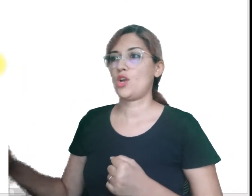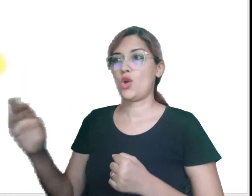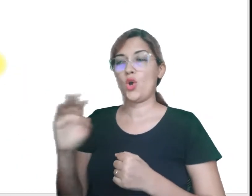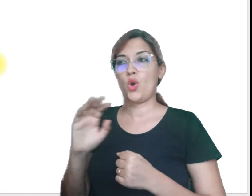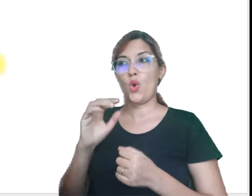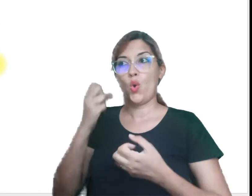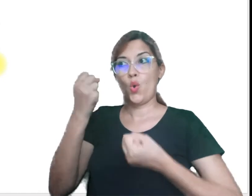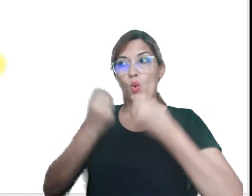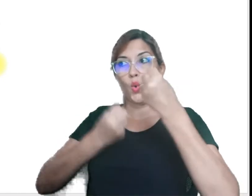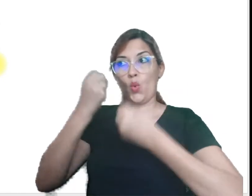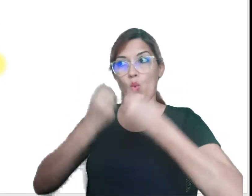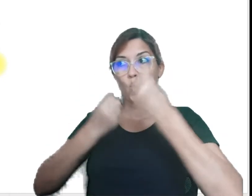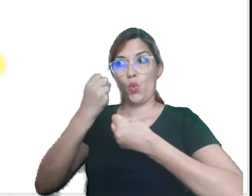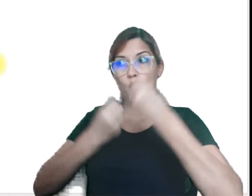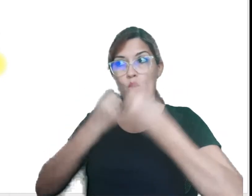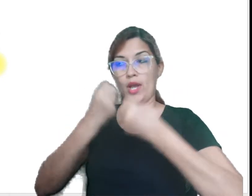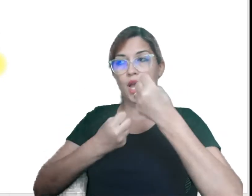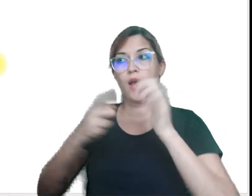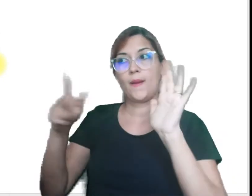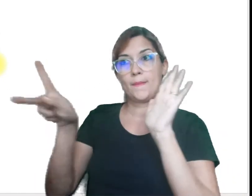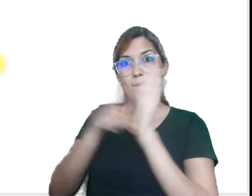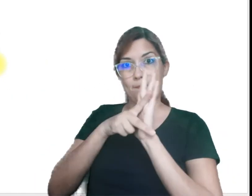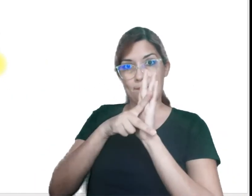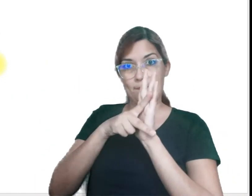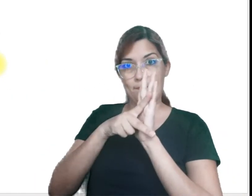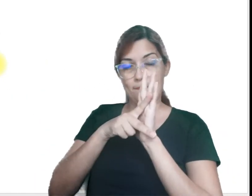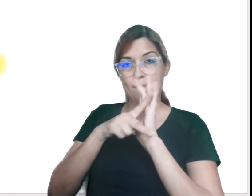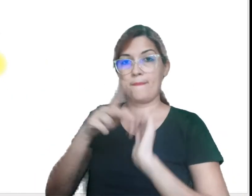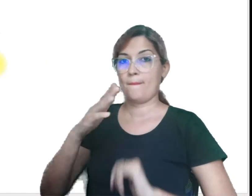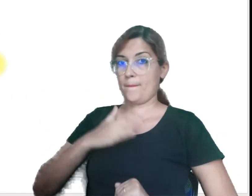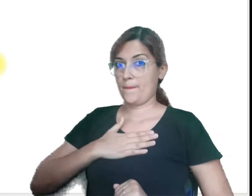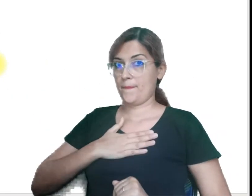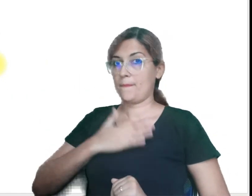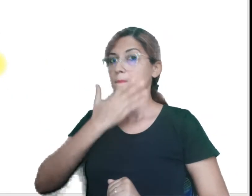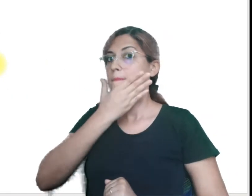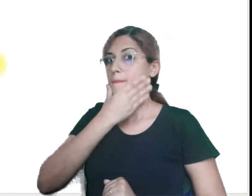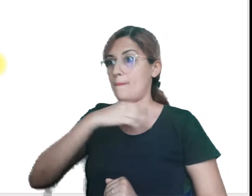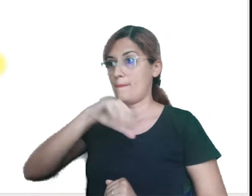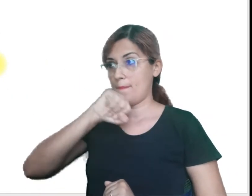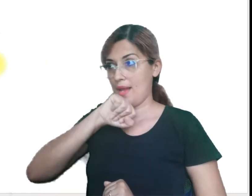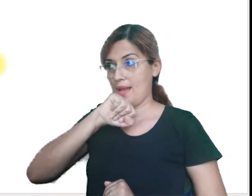O carro do meu pai é branco.